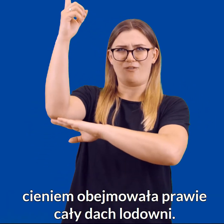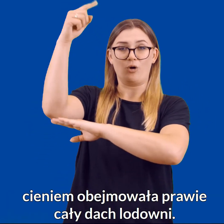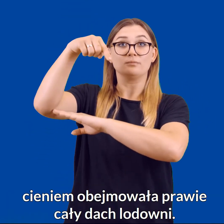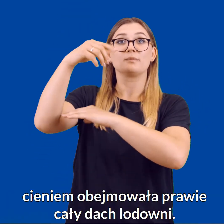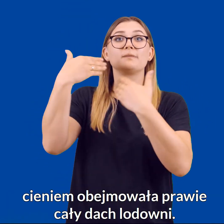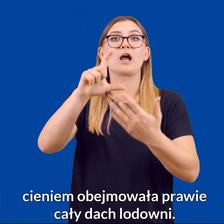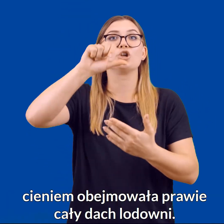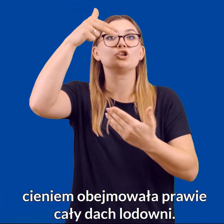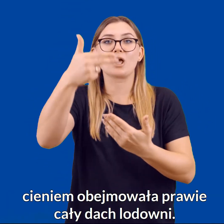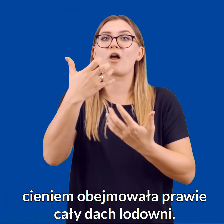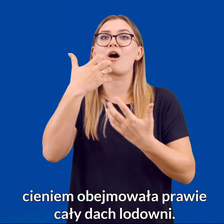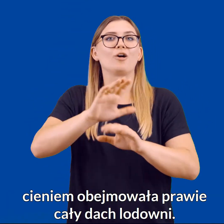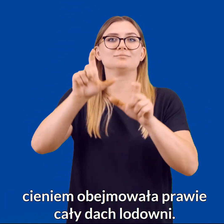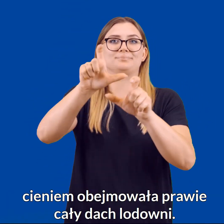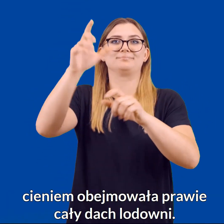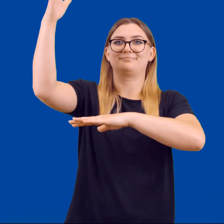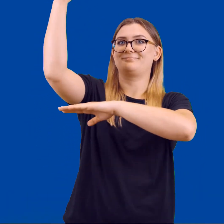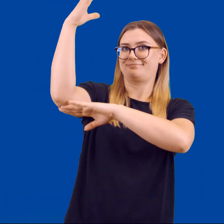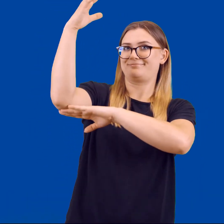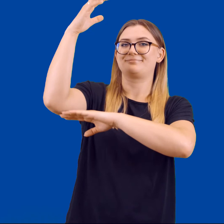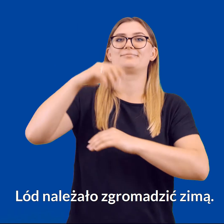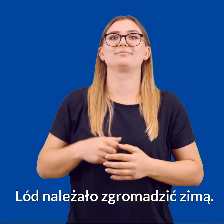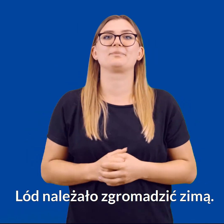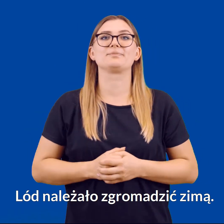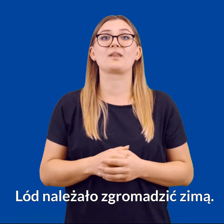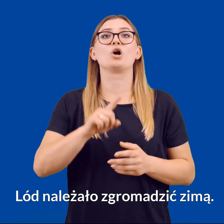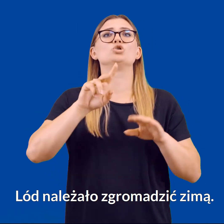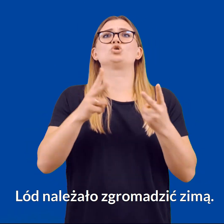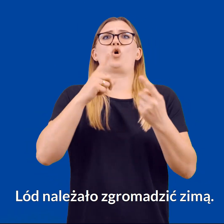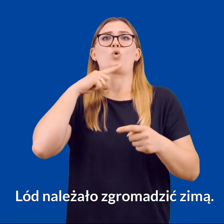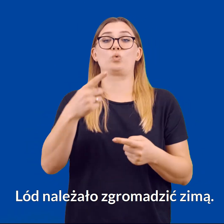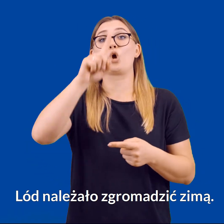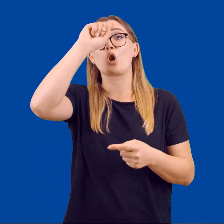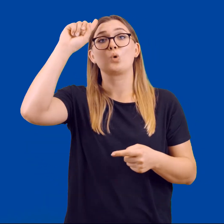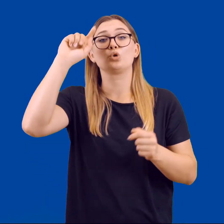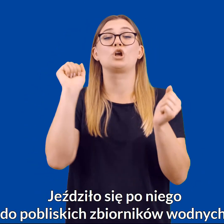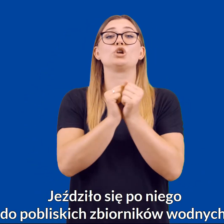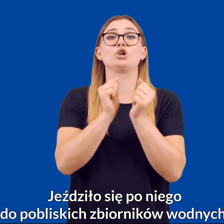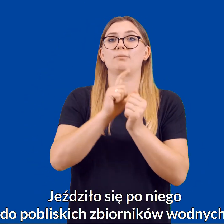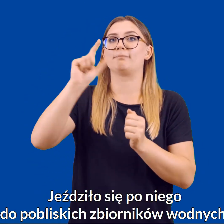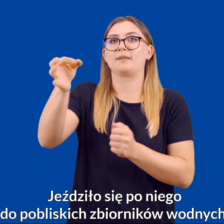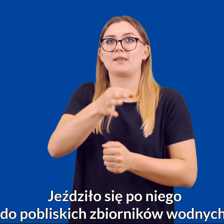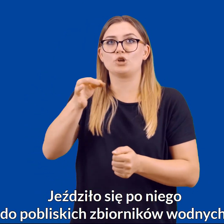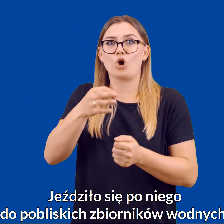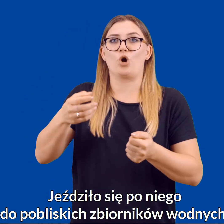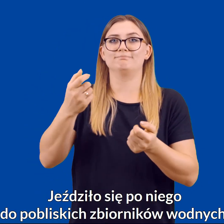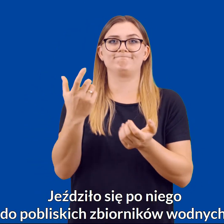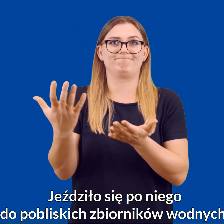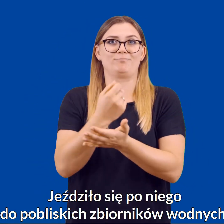obejmowała prawie cały dach lodowni. Lód należało zgromadzić zimą. Jeździło się po niego do pobliskich